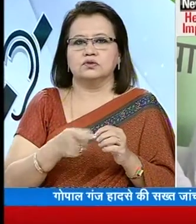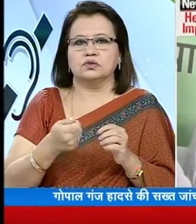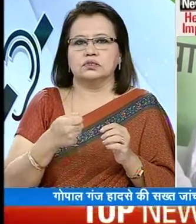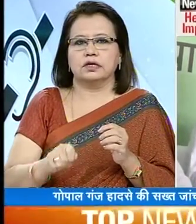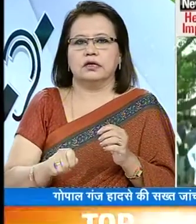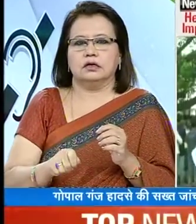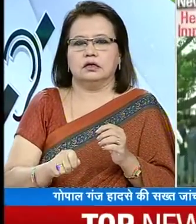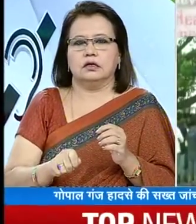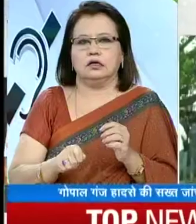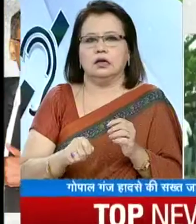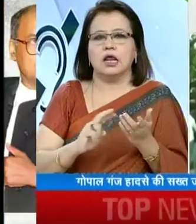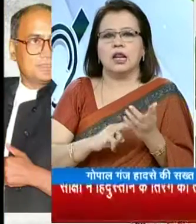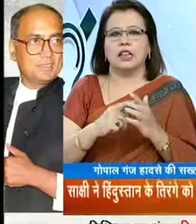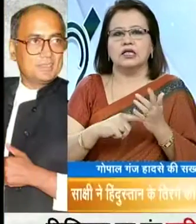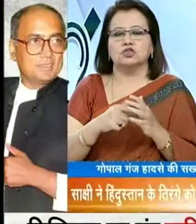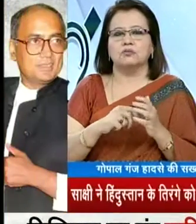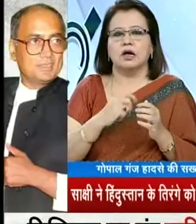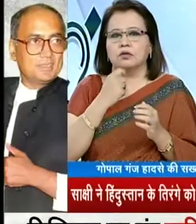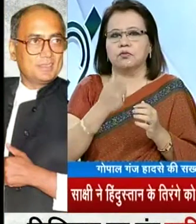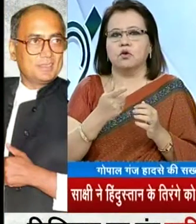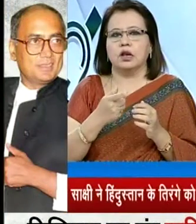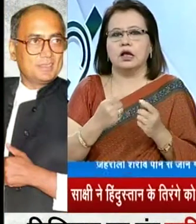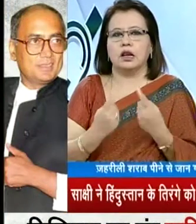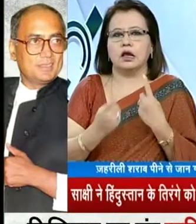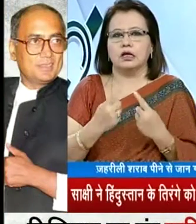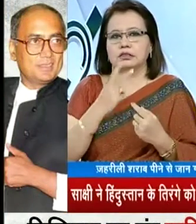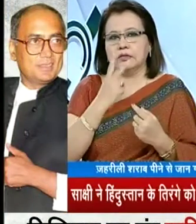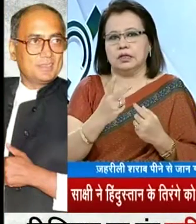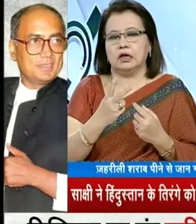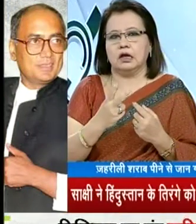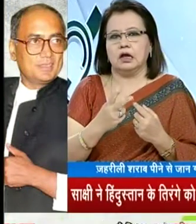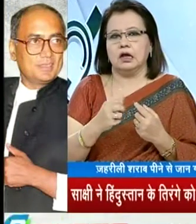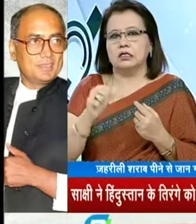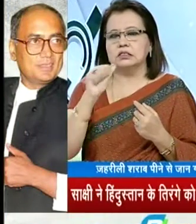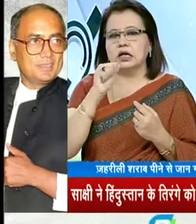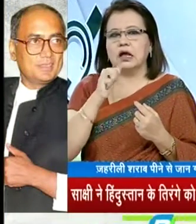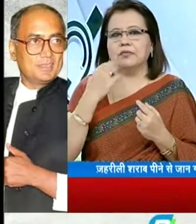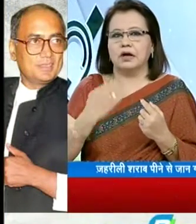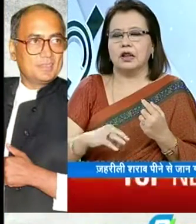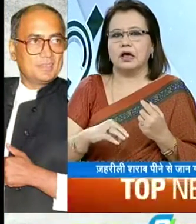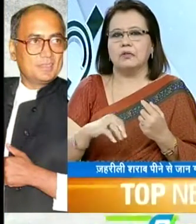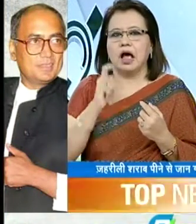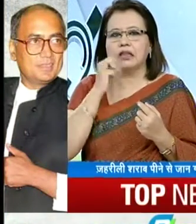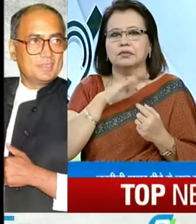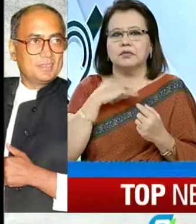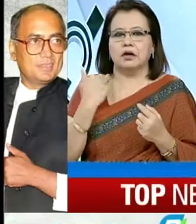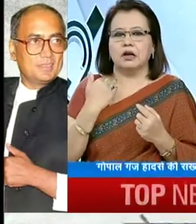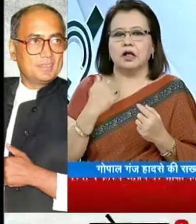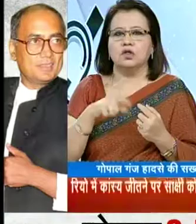जाएगी नितिश कुमान ने एलान किया कि अगर जाच में ये बात सामने आई कि जहरीली शराप पीने से लोगों की मौत हुई है तो पीडित